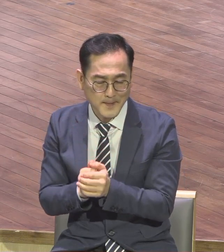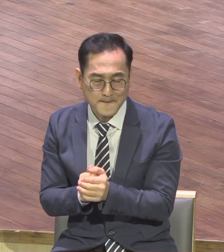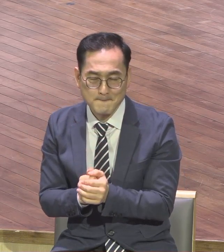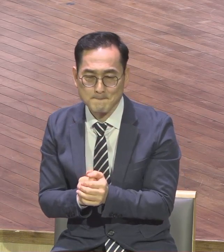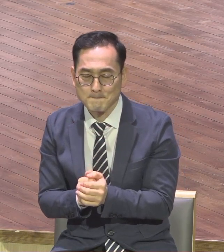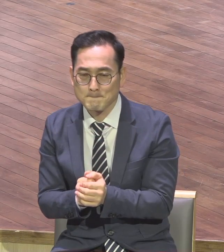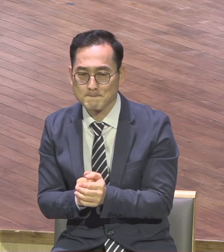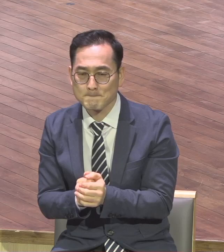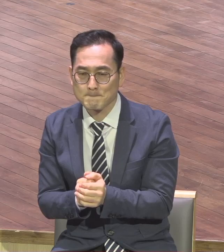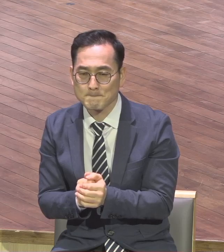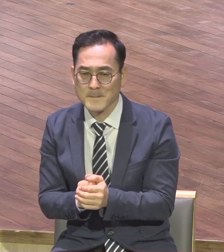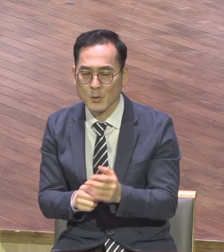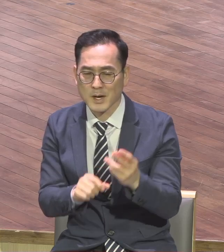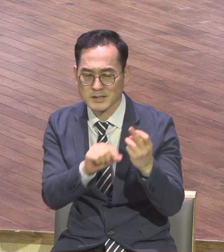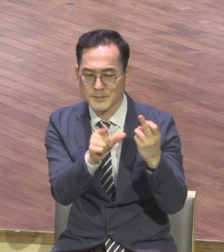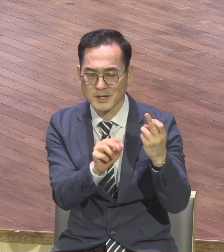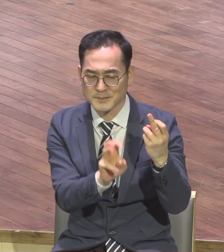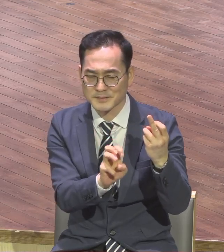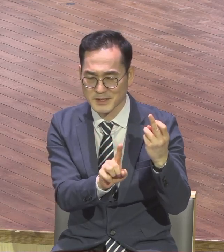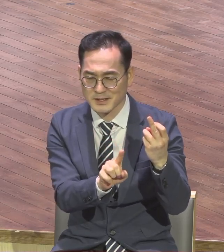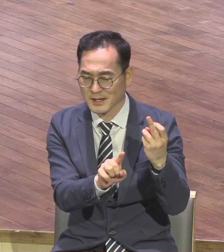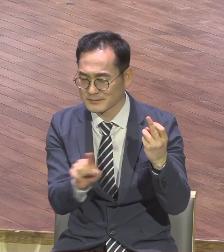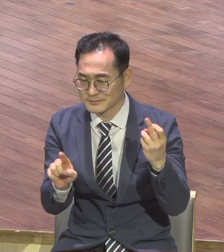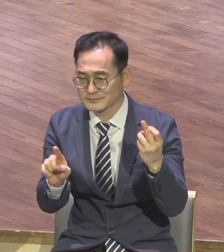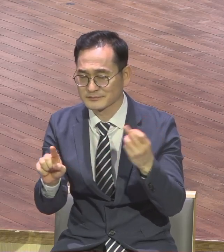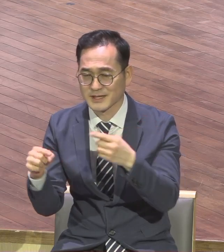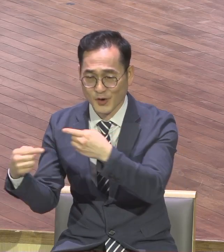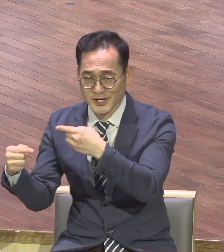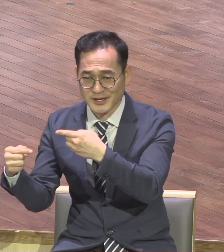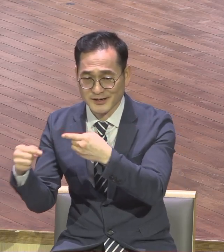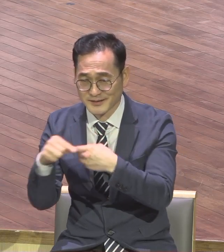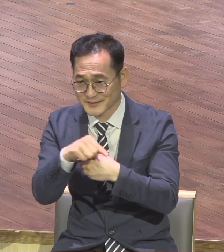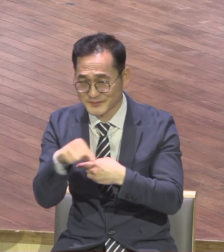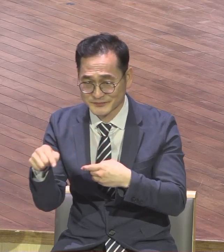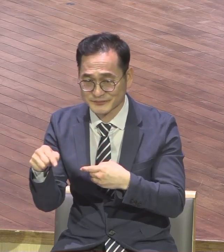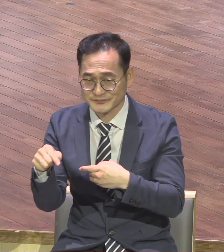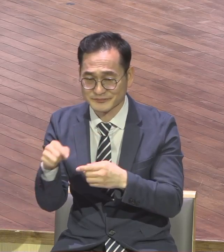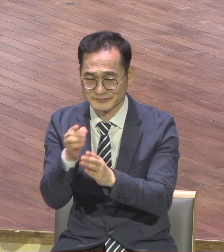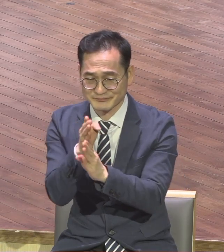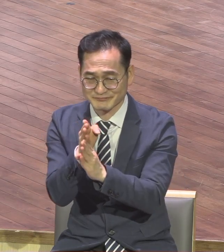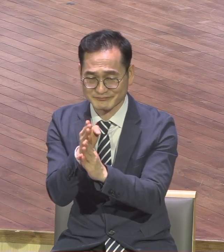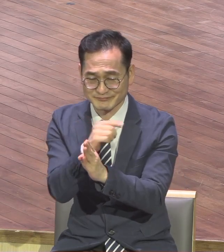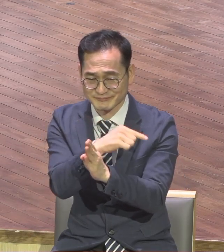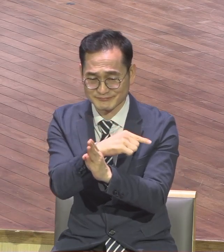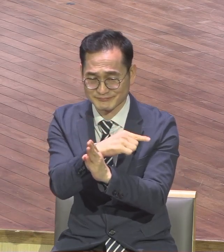시점에서 드리던 송구 예배를 조금 앞당겨서 드리게 됩니다